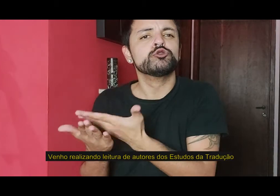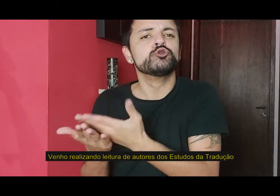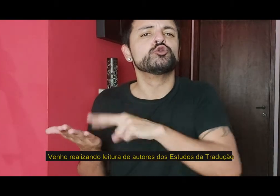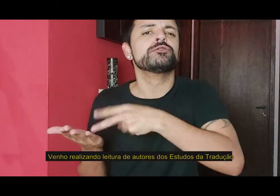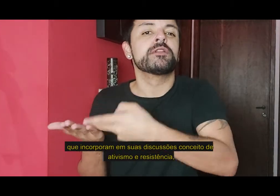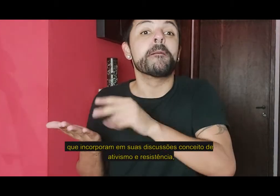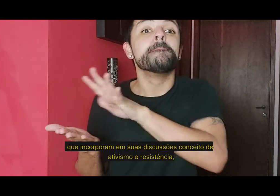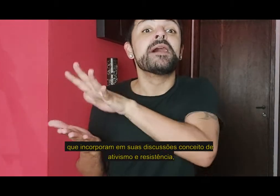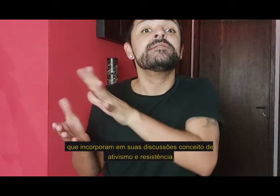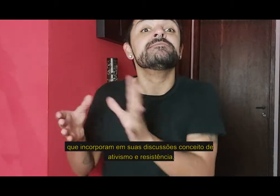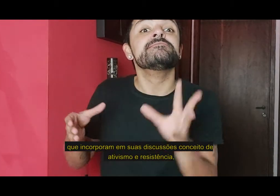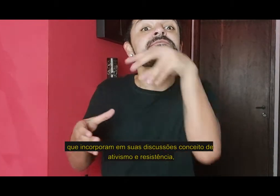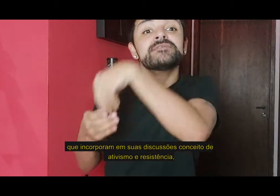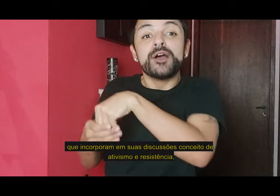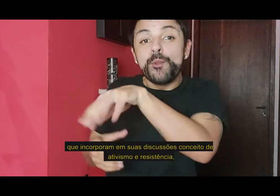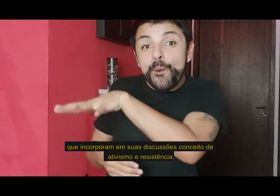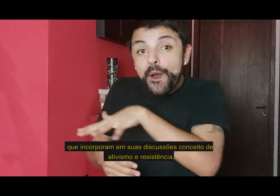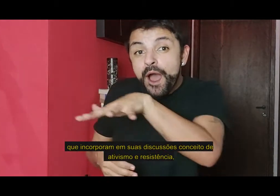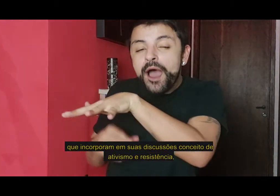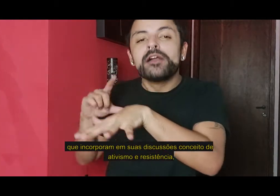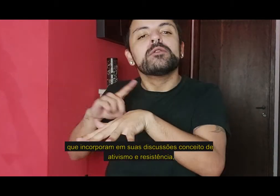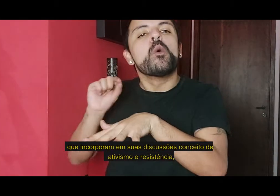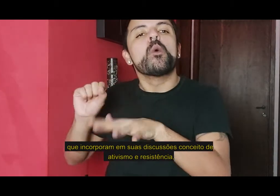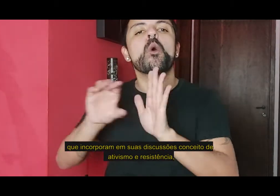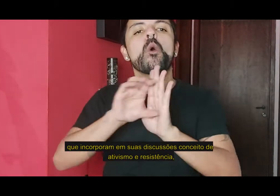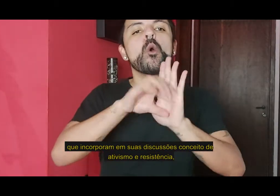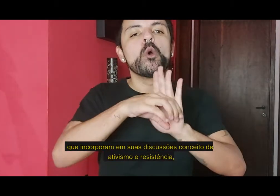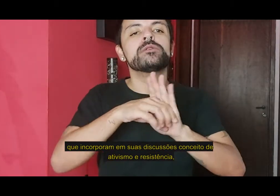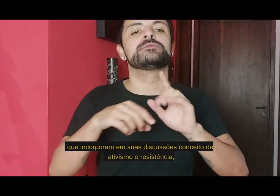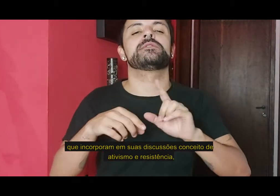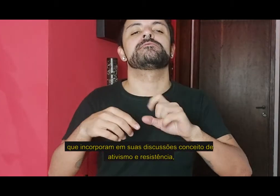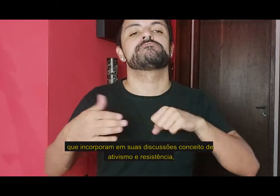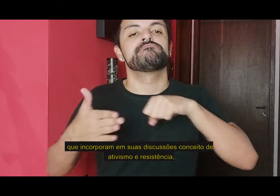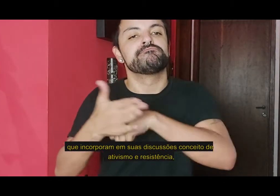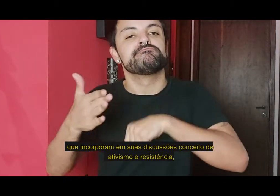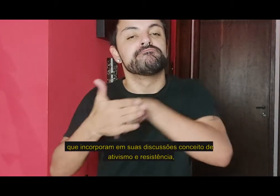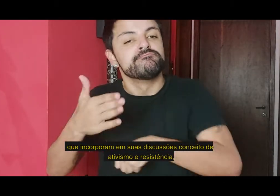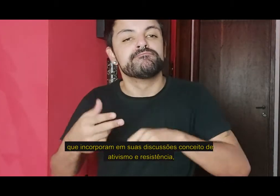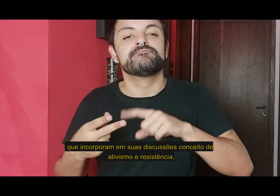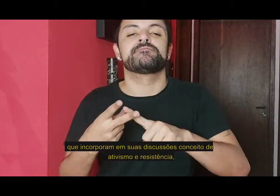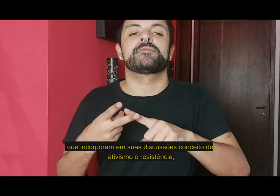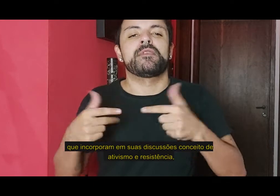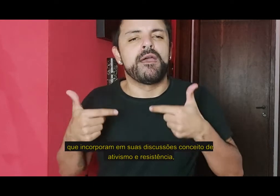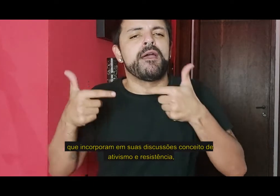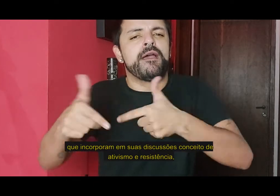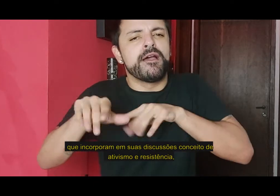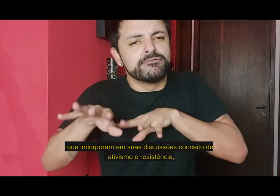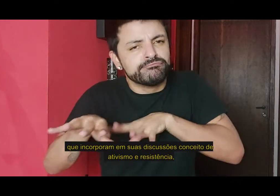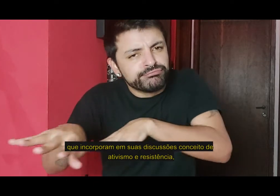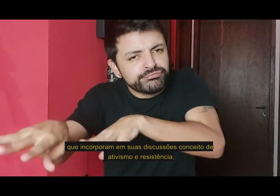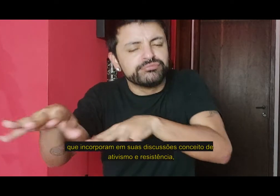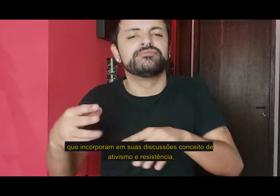dos estudos da tradução que incorporam em suas discussões conceitos de ativismo e de resistência.